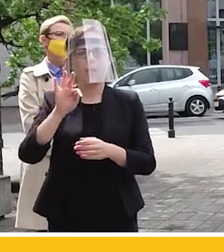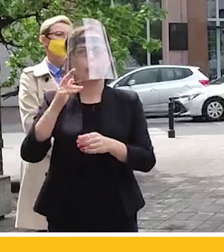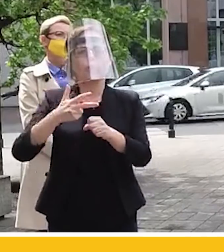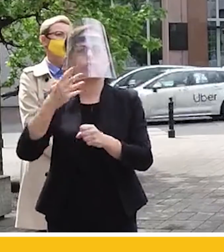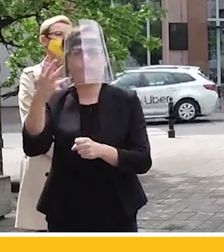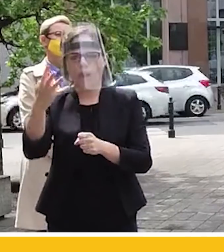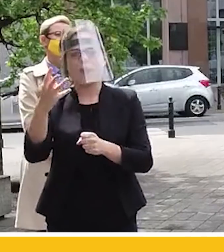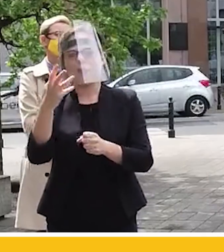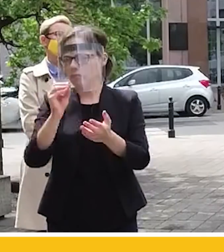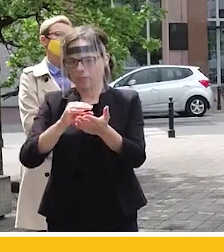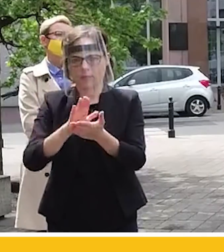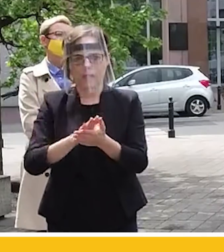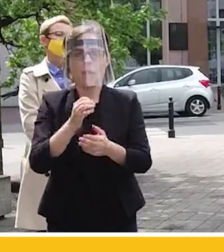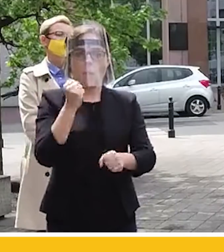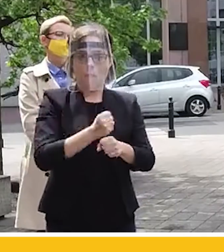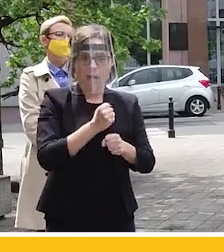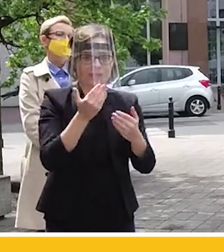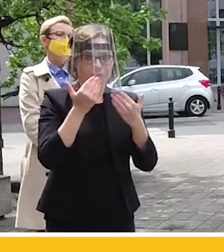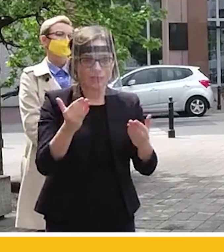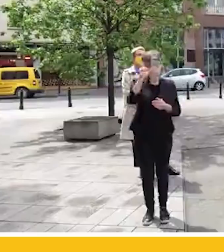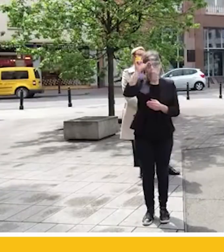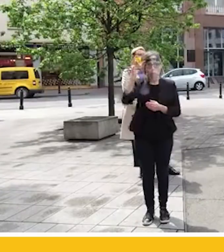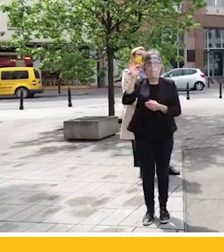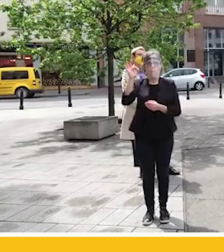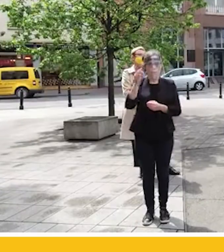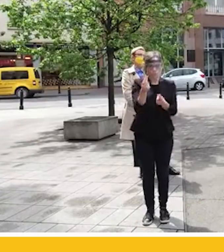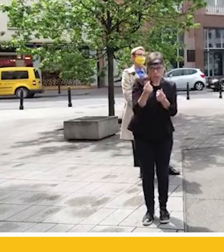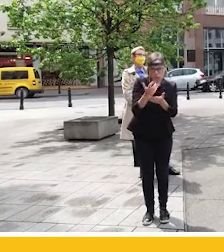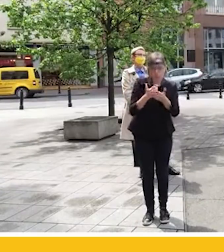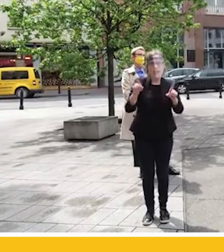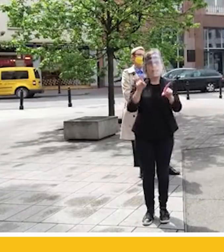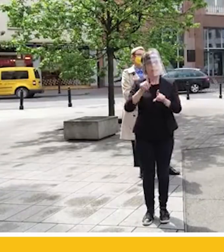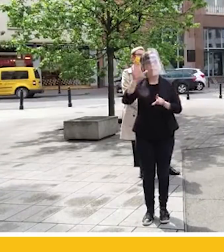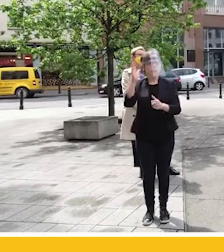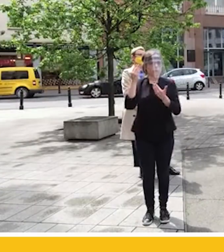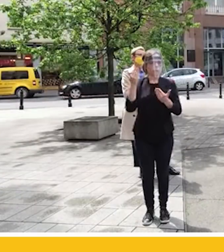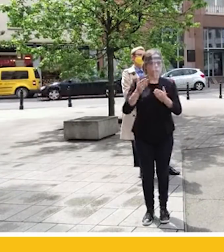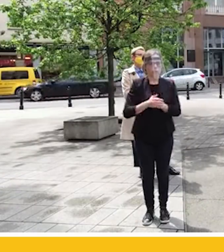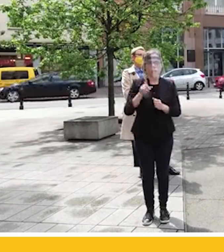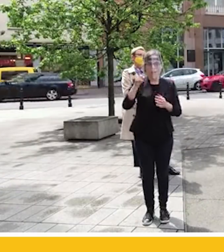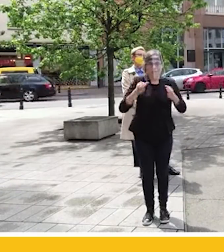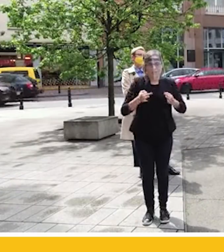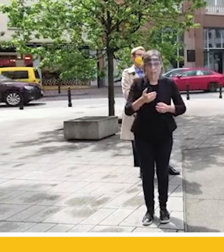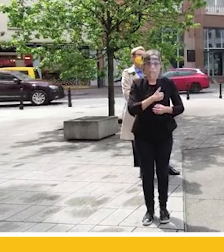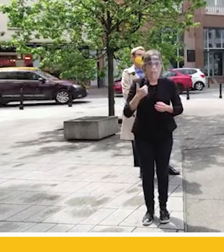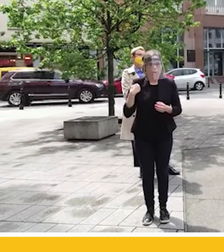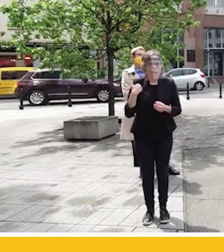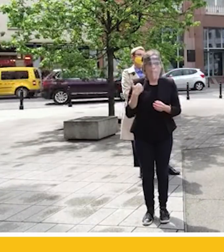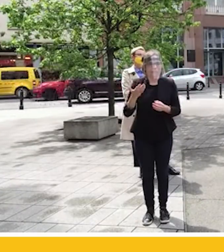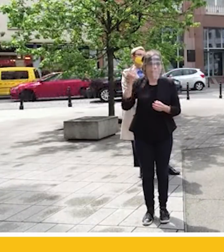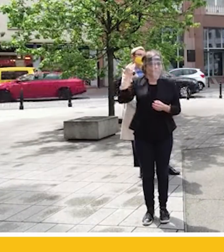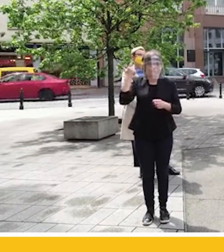to przecież nie tylko pieniądze, to też godność człowieka. A dzisiaj znajdujemy się w sytuacji, jakiej w Polsce nie było od ponad 20 lat.